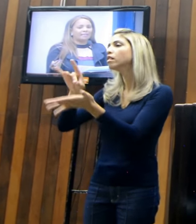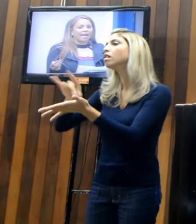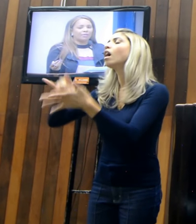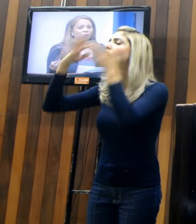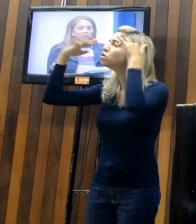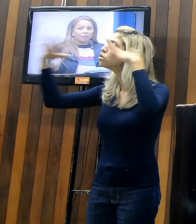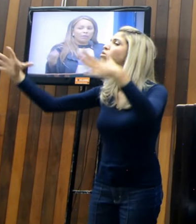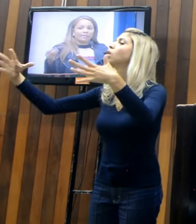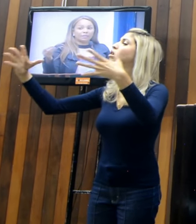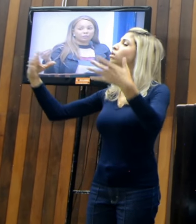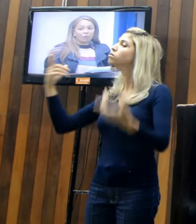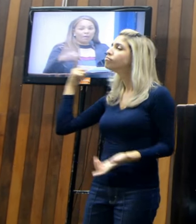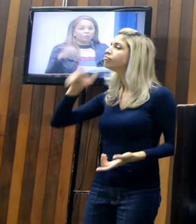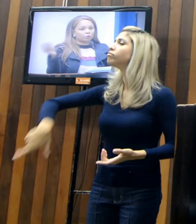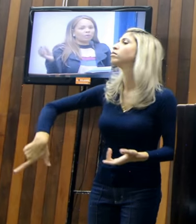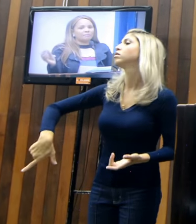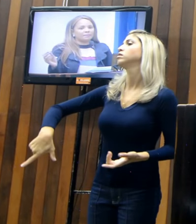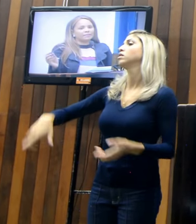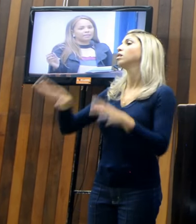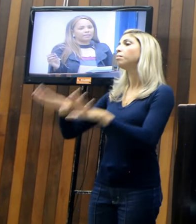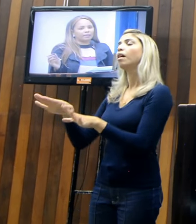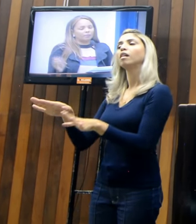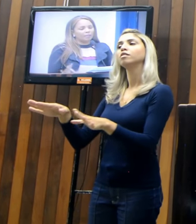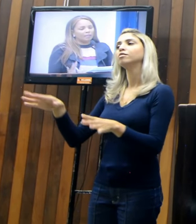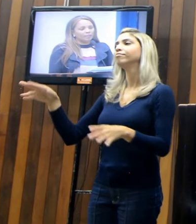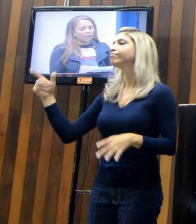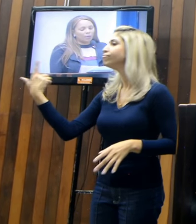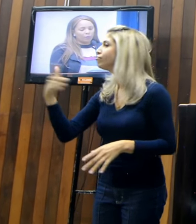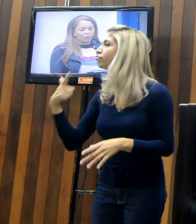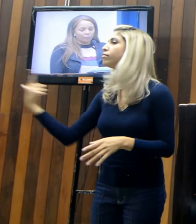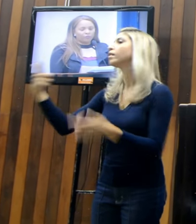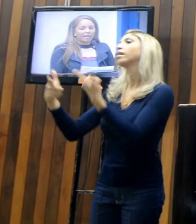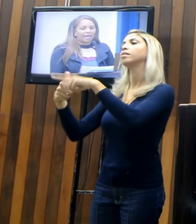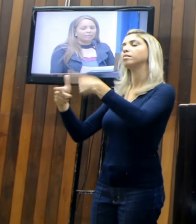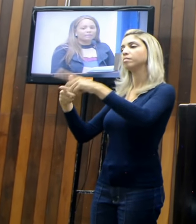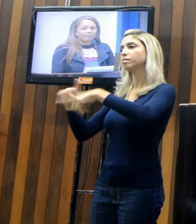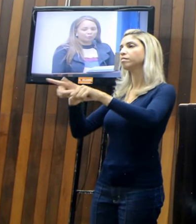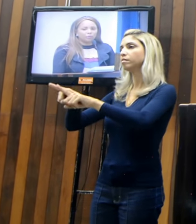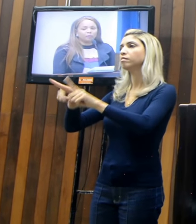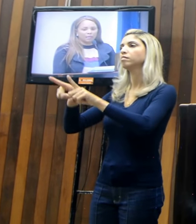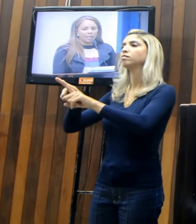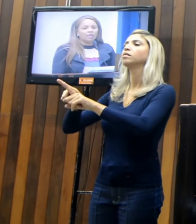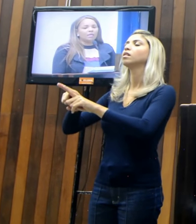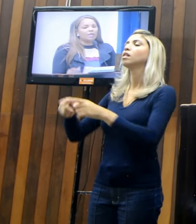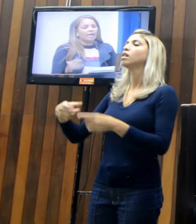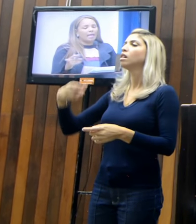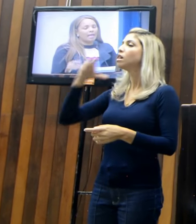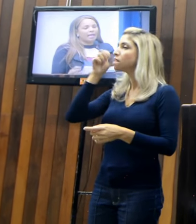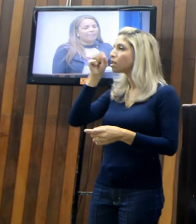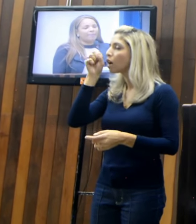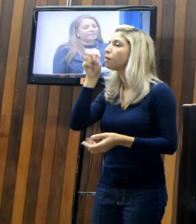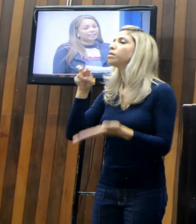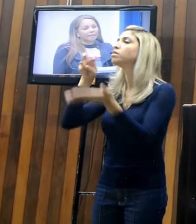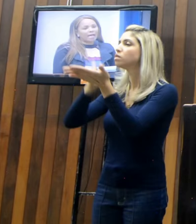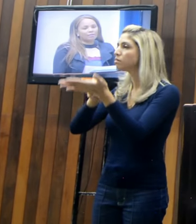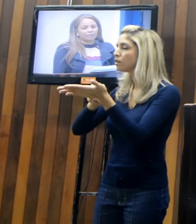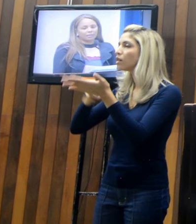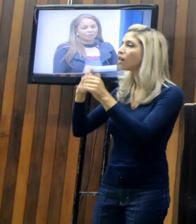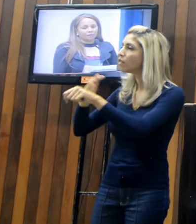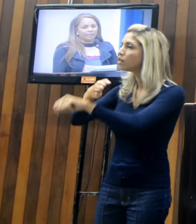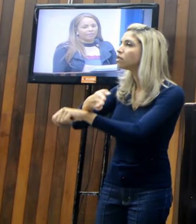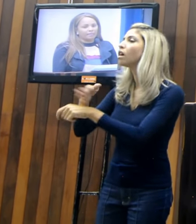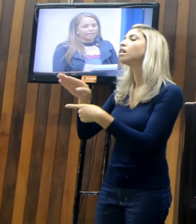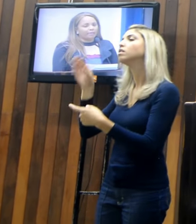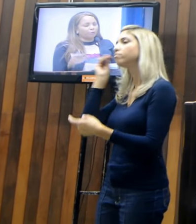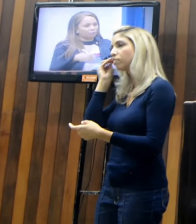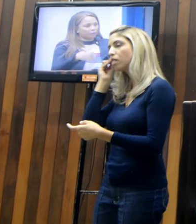realizado, não é transformar um sonho em verdadeiro. Então, eu vou estar lá no sábado de manhã, é, pra tentar ajudar essas